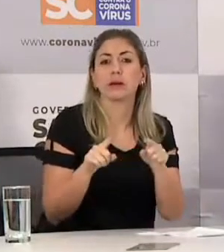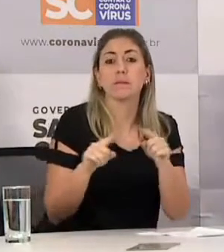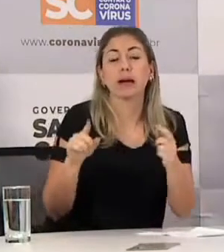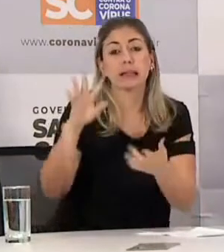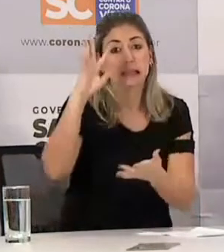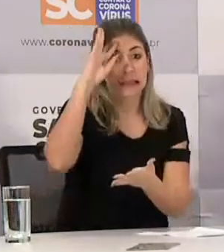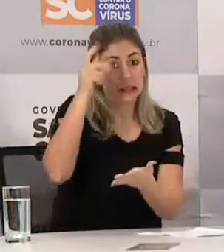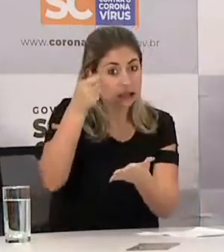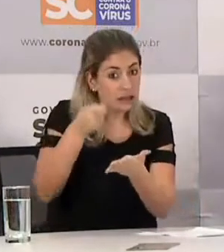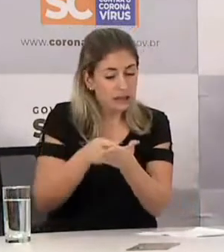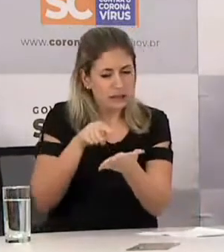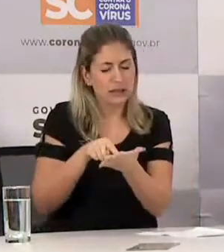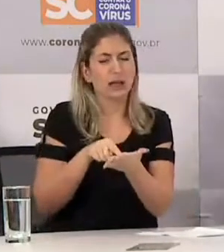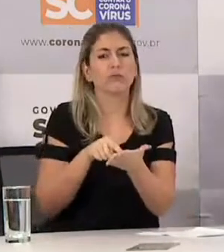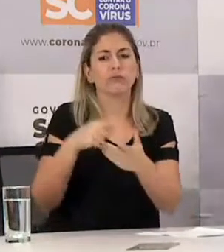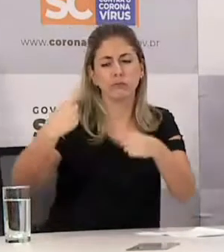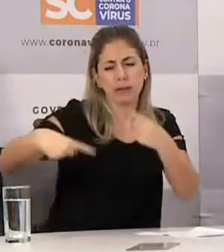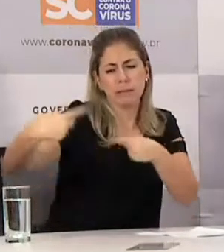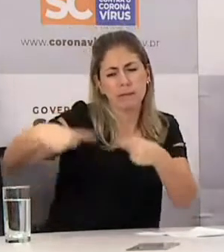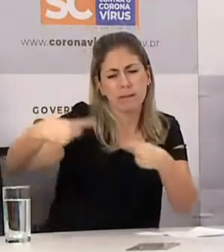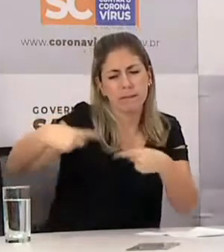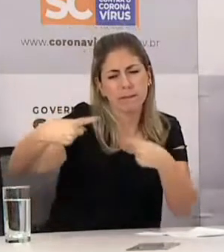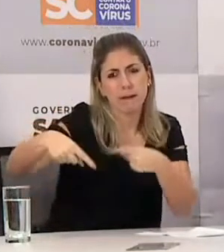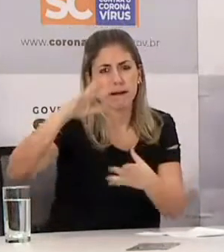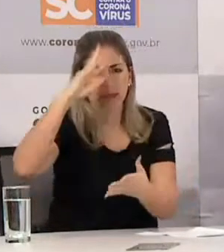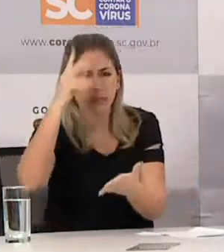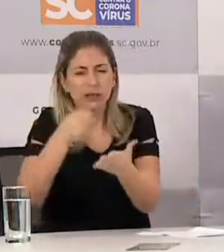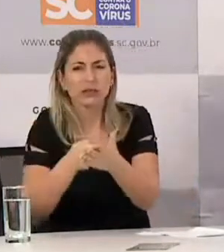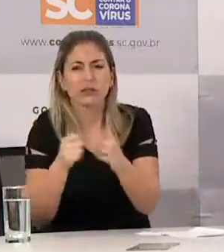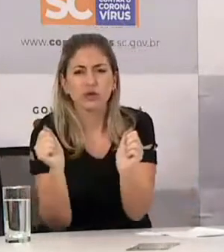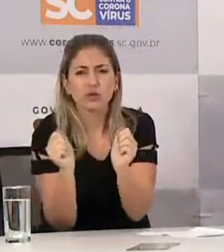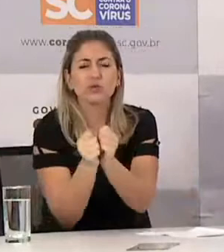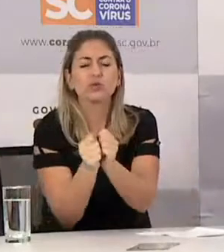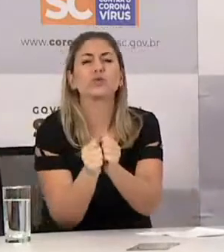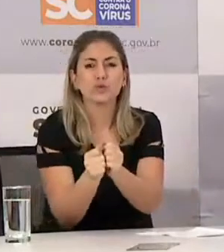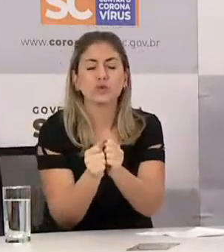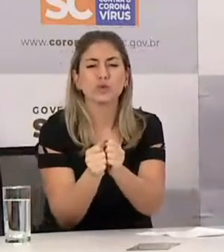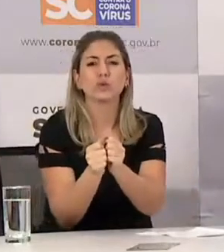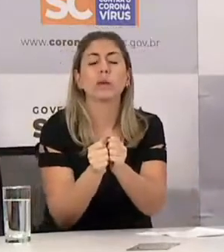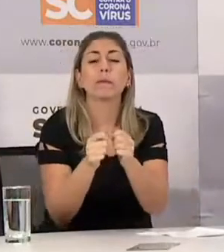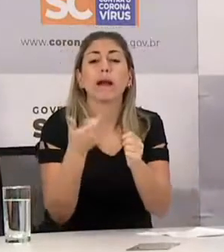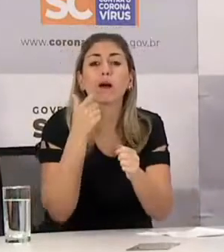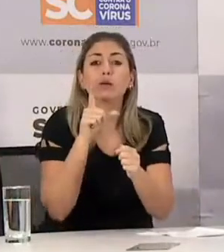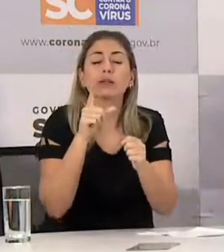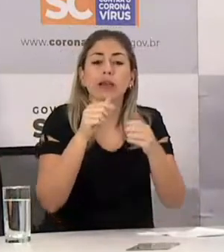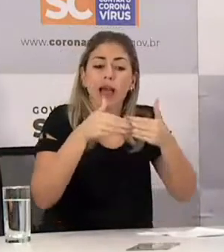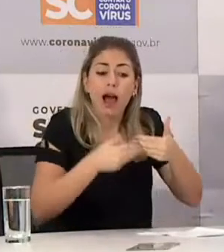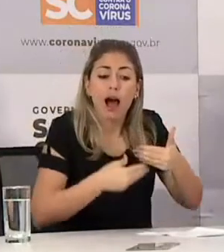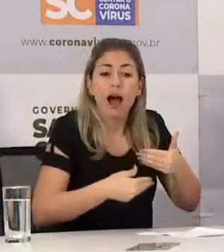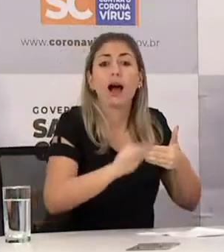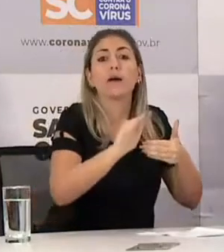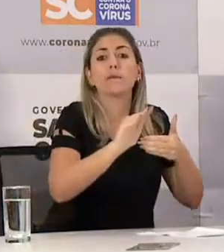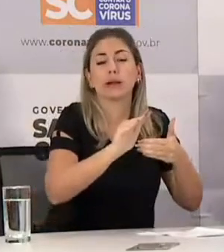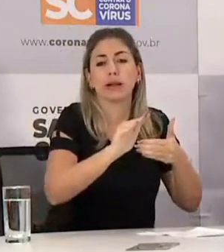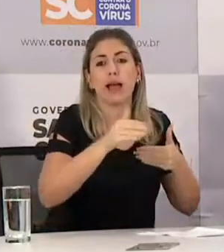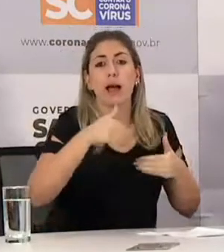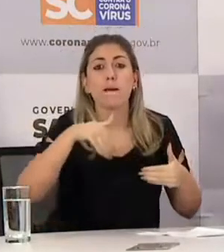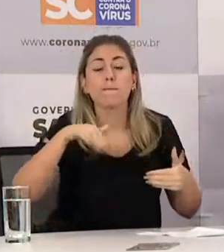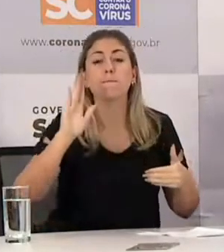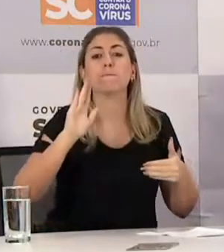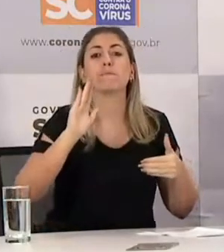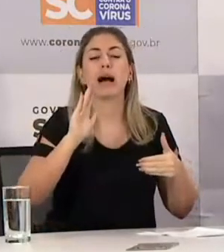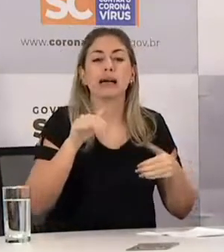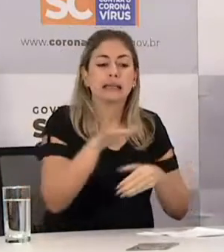decisão foi uma decisão por unanimidade para estender o tratamento que nós dispensamos às obras de